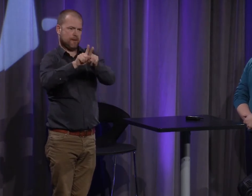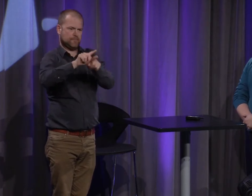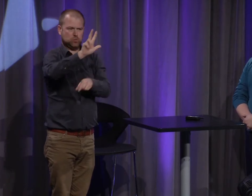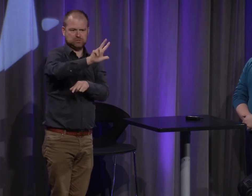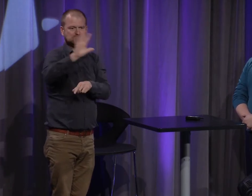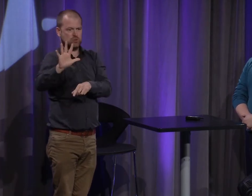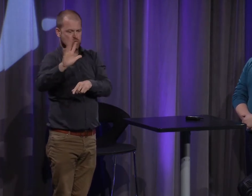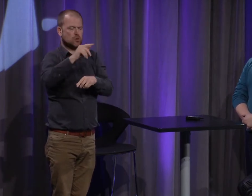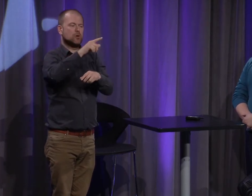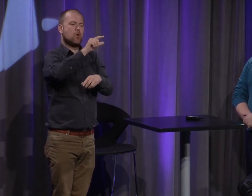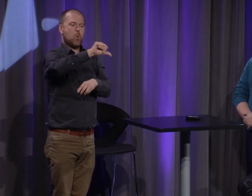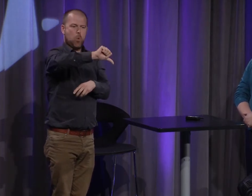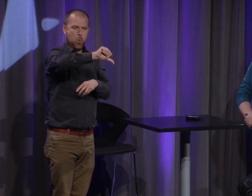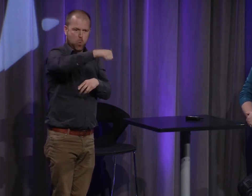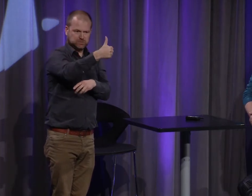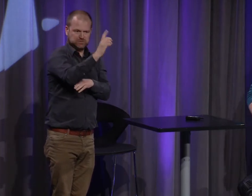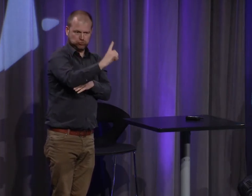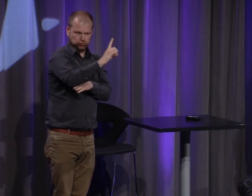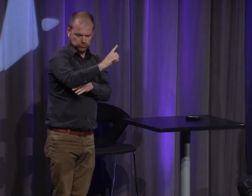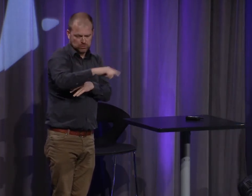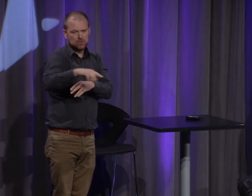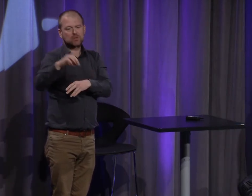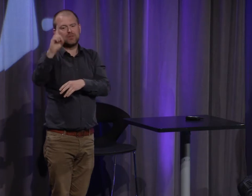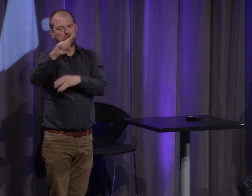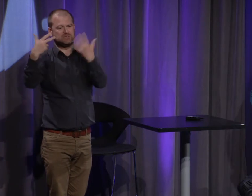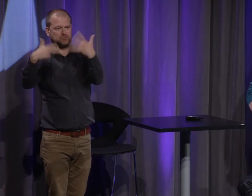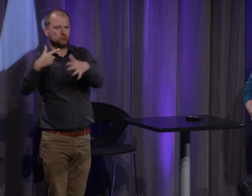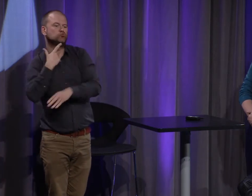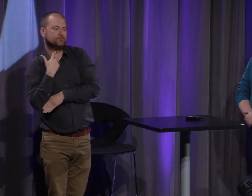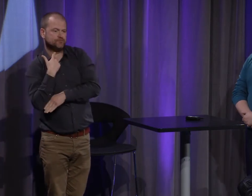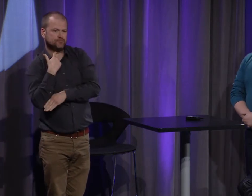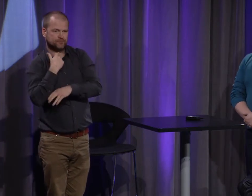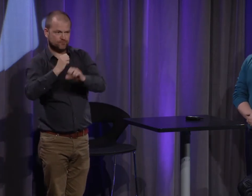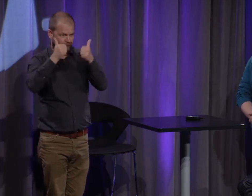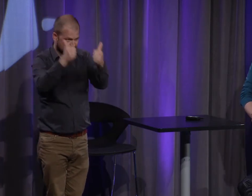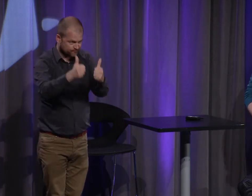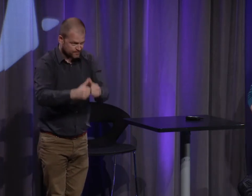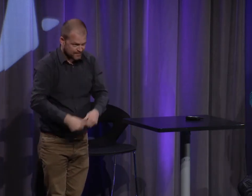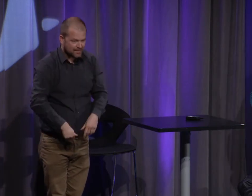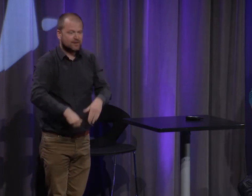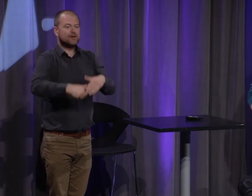de 15h à 17h donc le dimanche 11 et le dimanche 18 juin